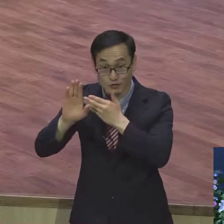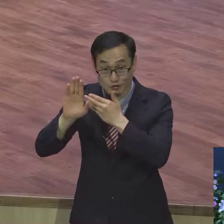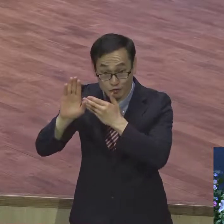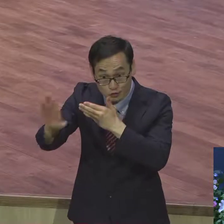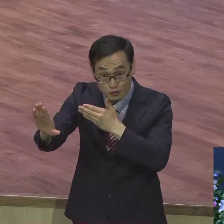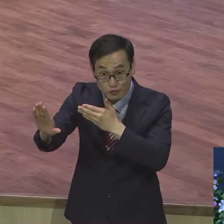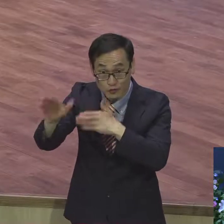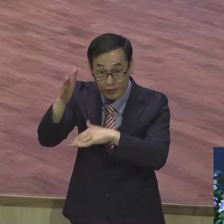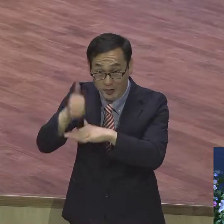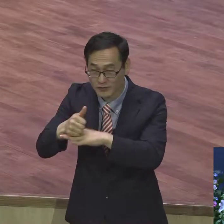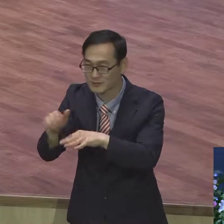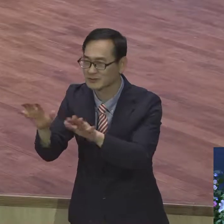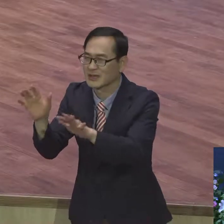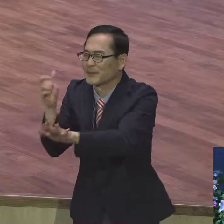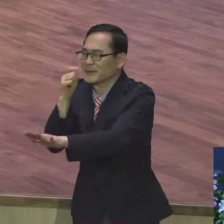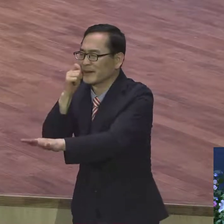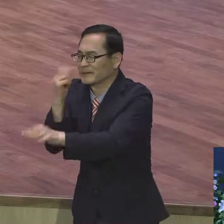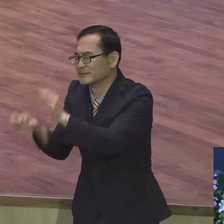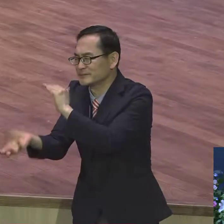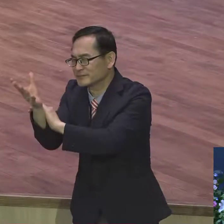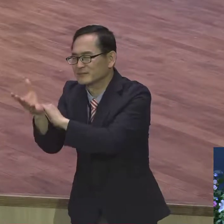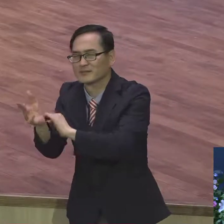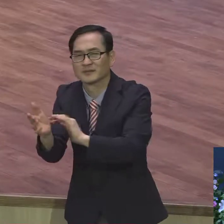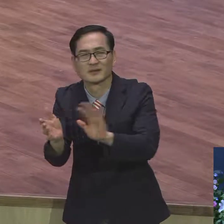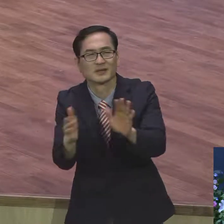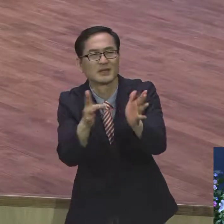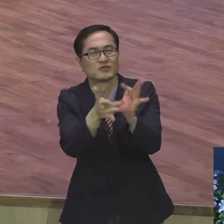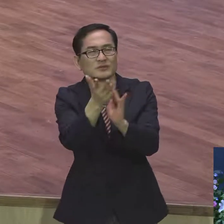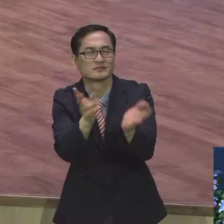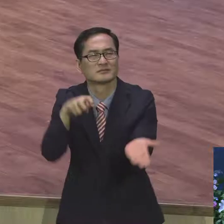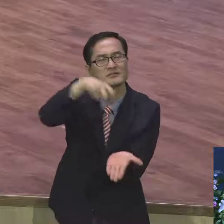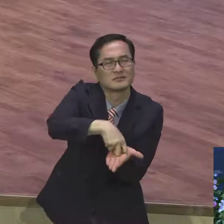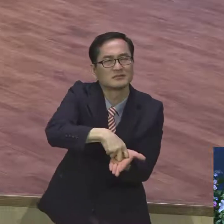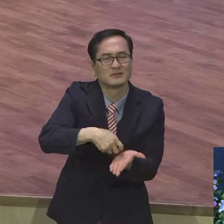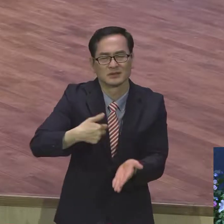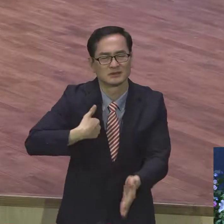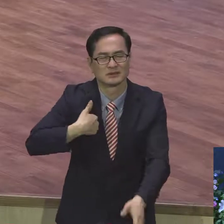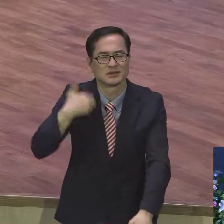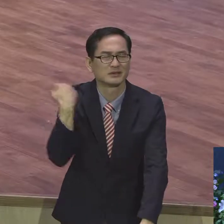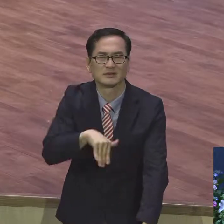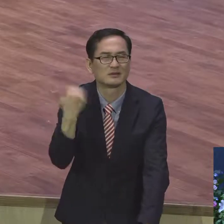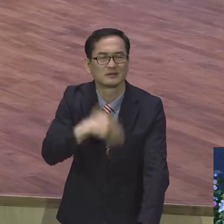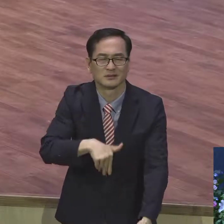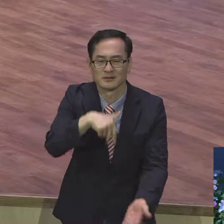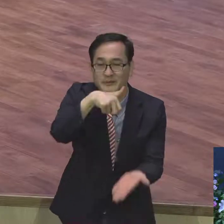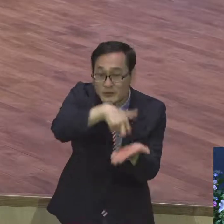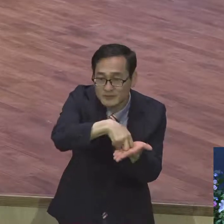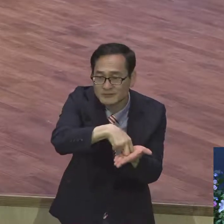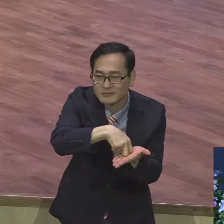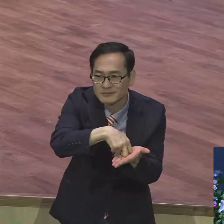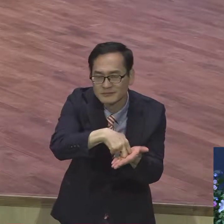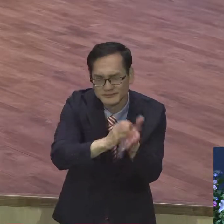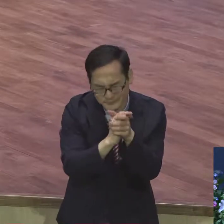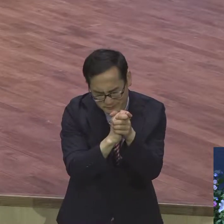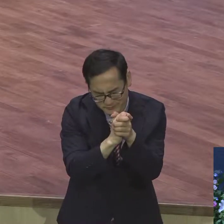바라보면서 진화표에 무릎을 꿇었습니다. 이때 그 마음속에